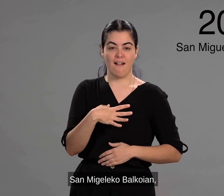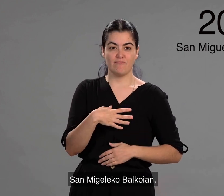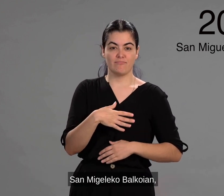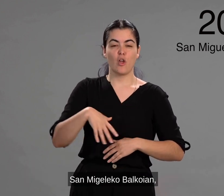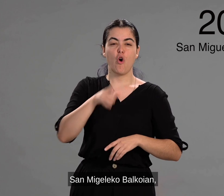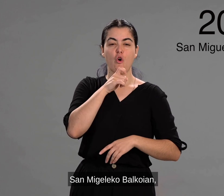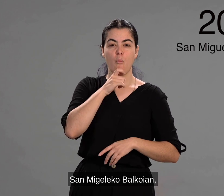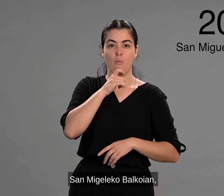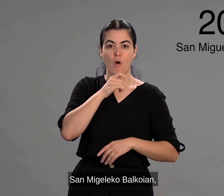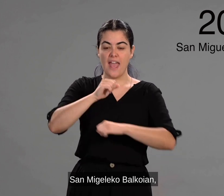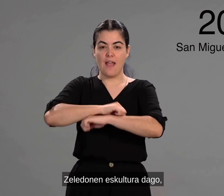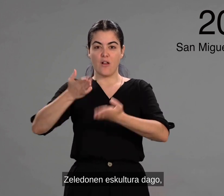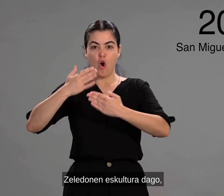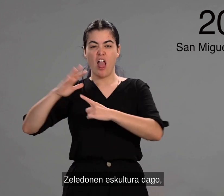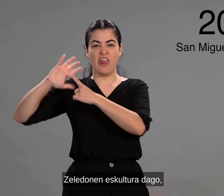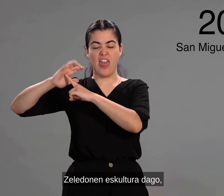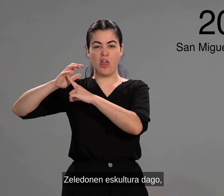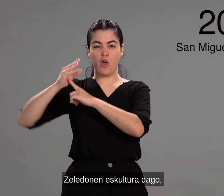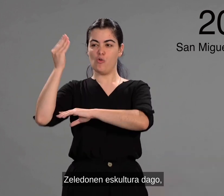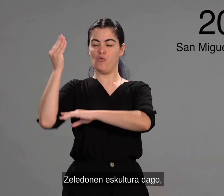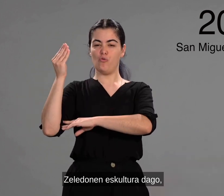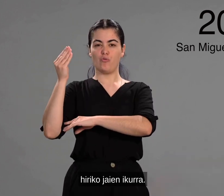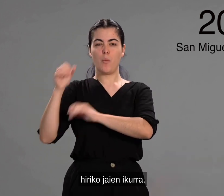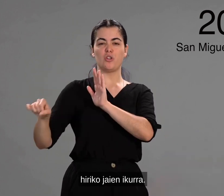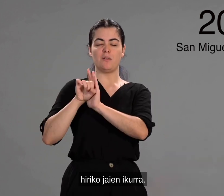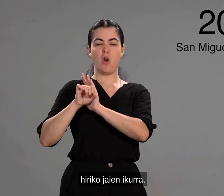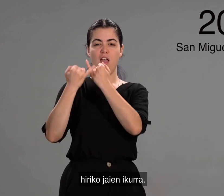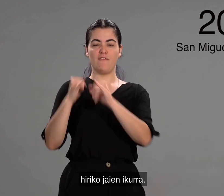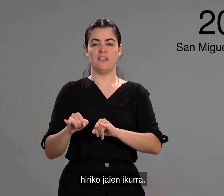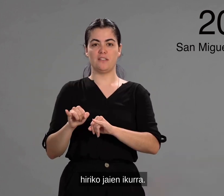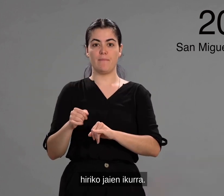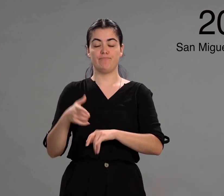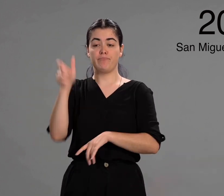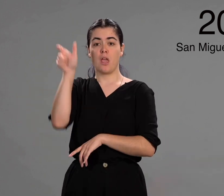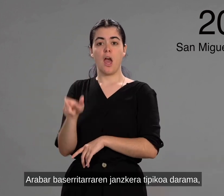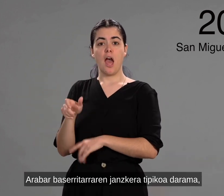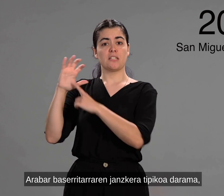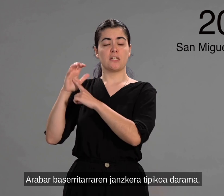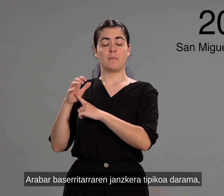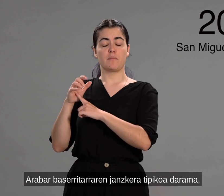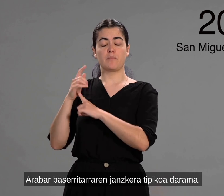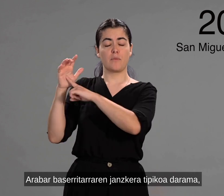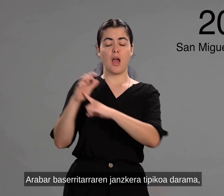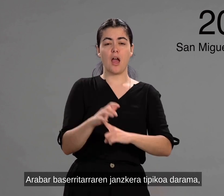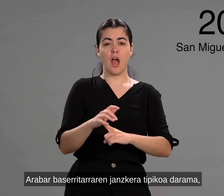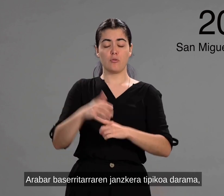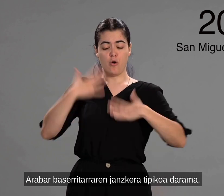Sanmigieleko balkoian zeledonen eskultura dago iriko jaien ikurra. Arabar baserritararen janzkera